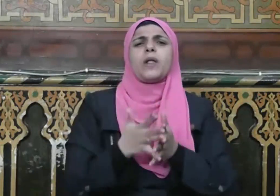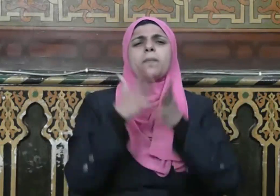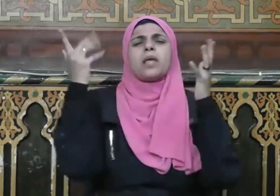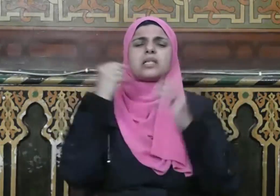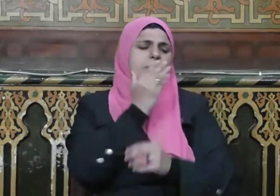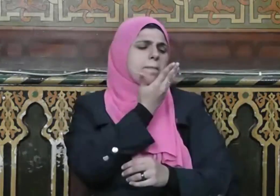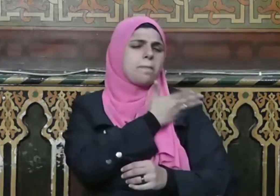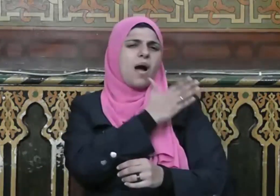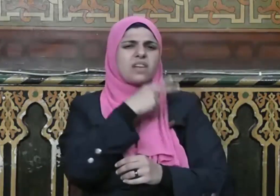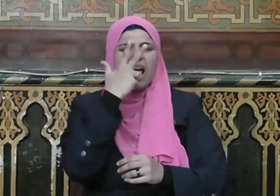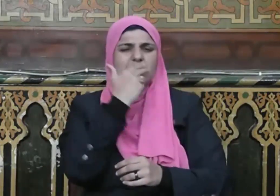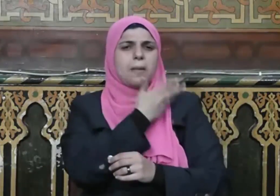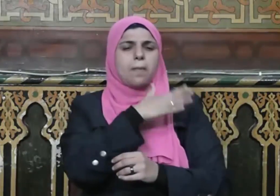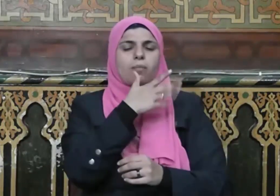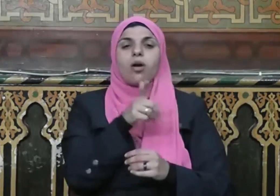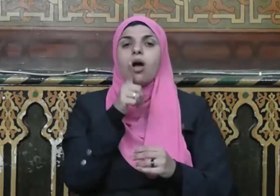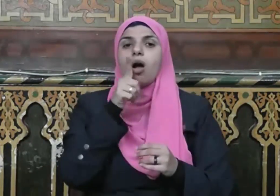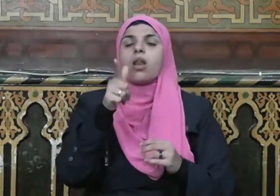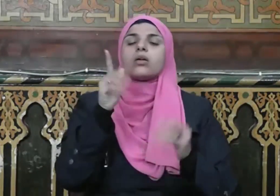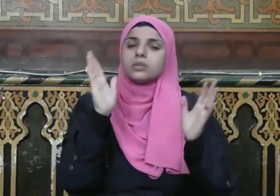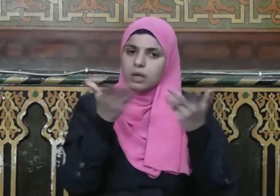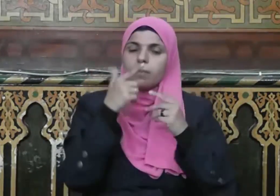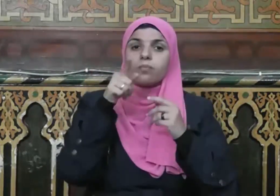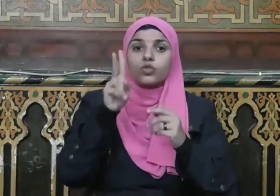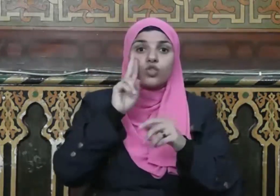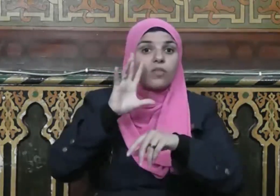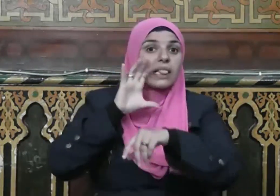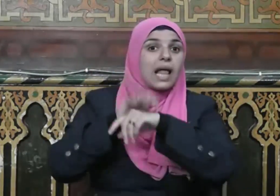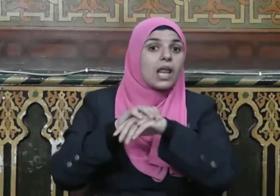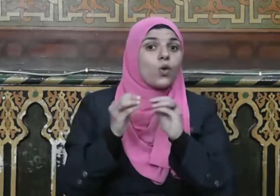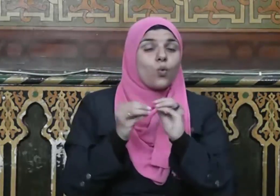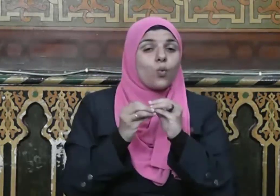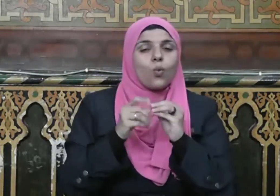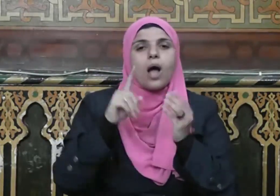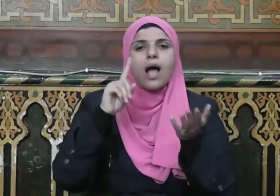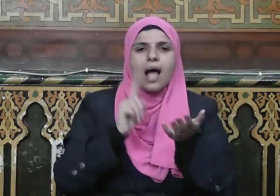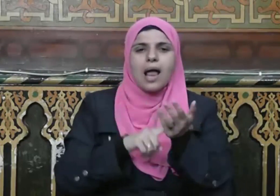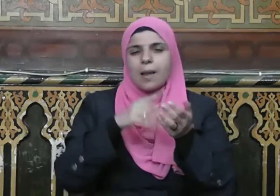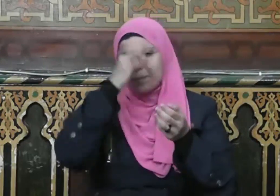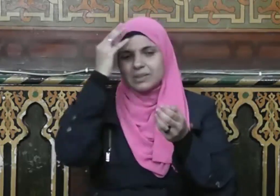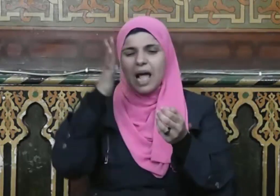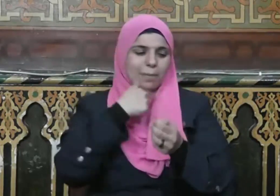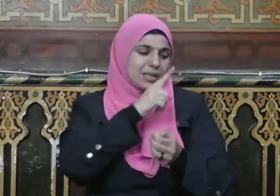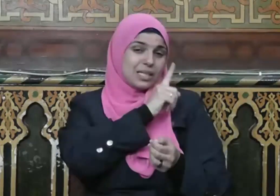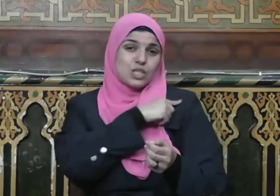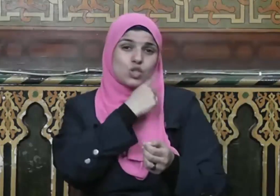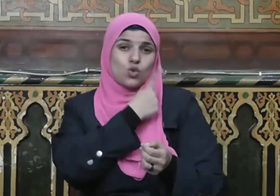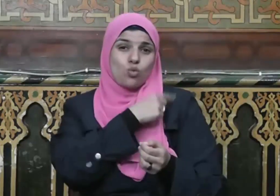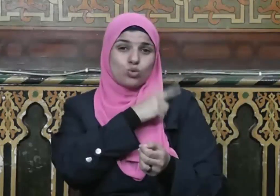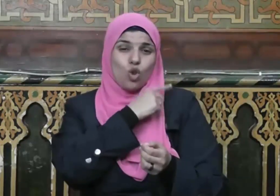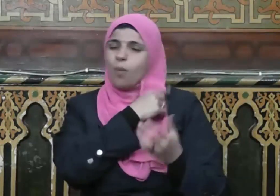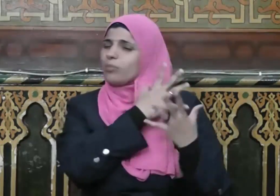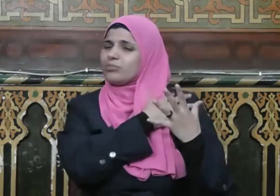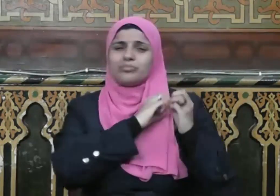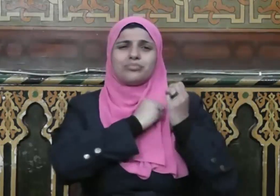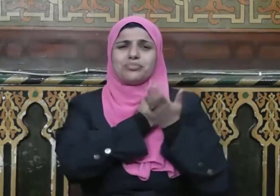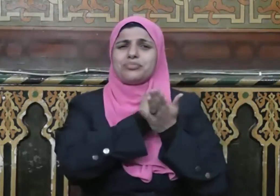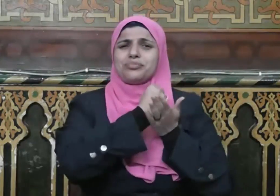قال آية ذلك أن يدع سيئ ما كان عليه من العمل